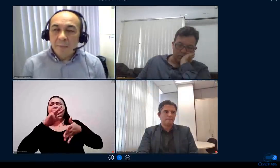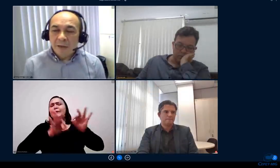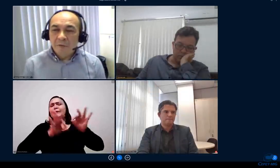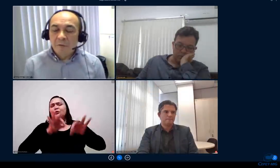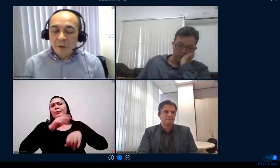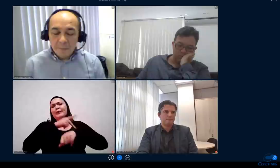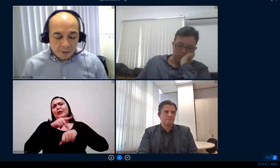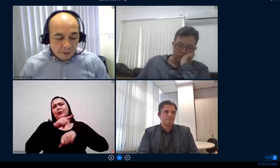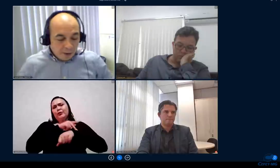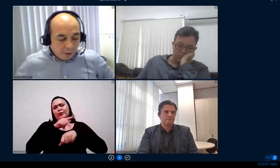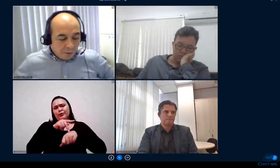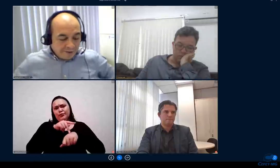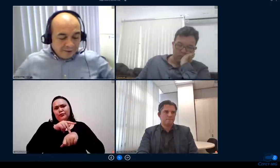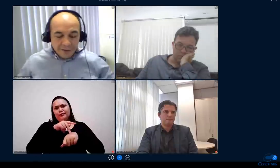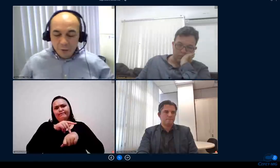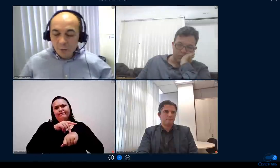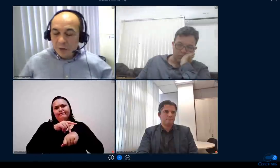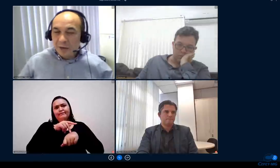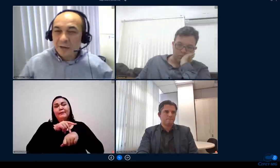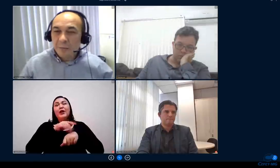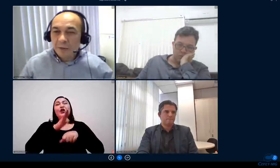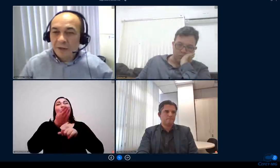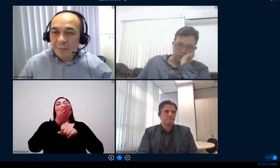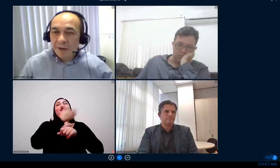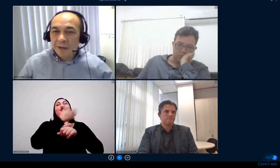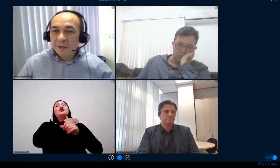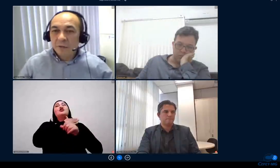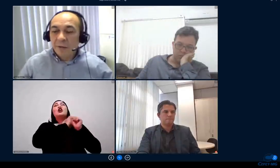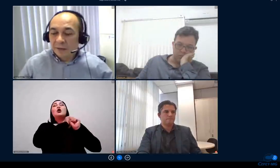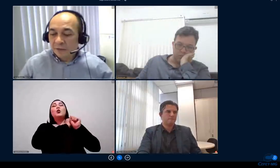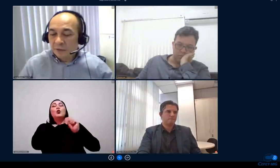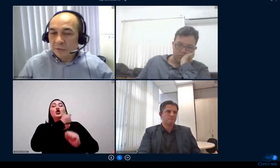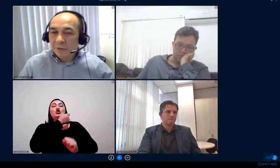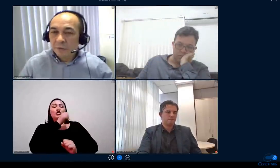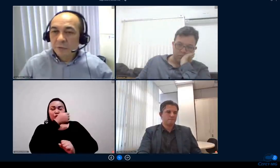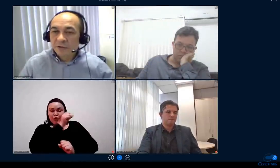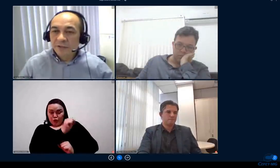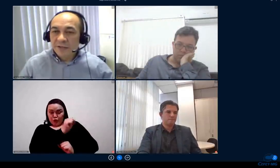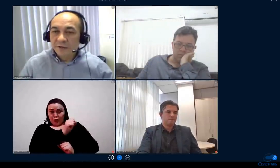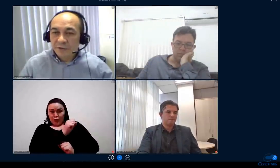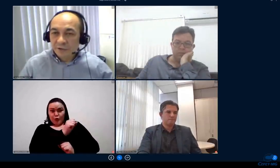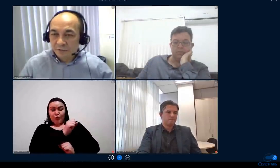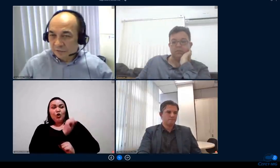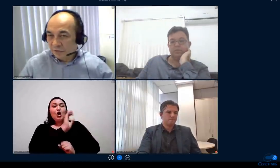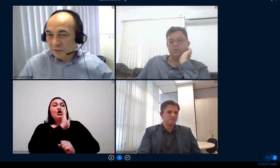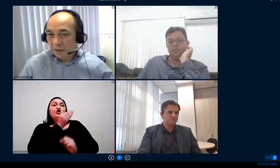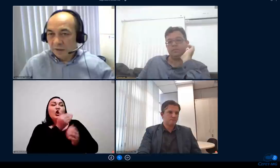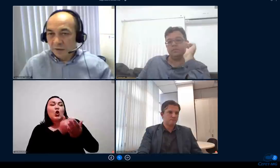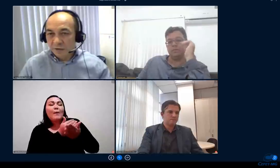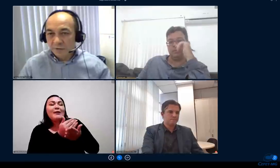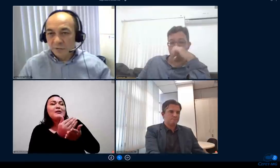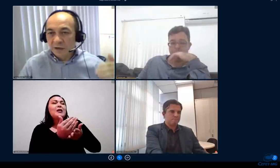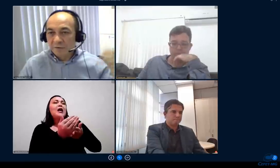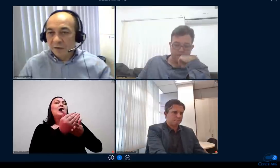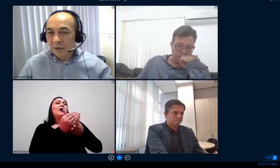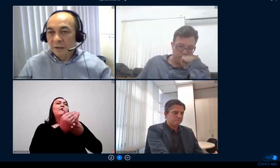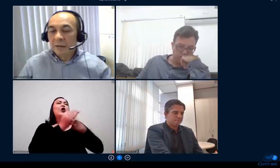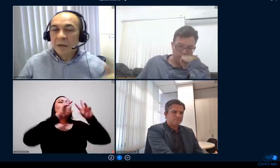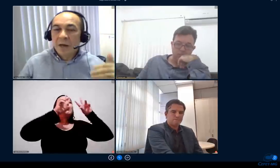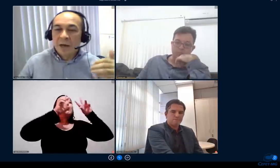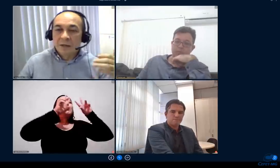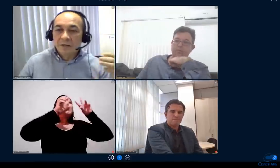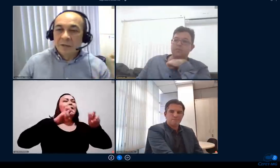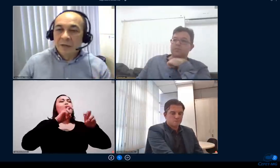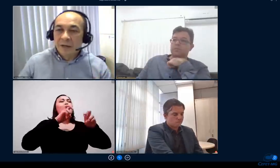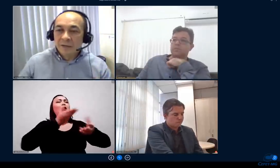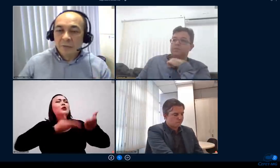vêm de forma quase que unânime trabalhando a questão de metodologias ativas isso já vinha